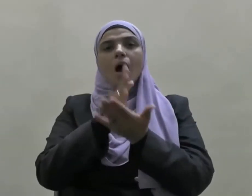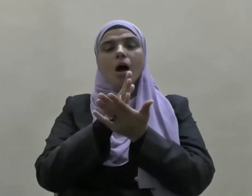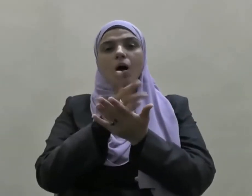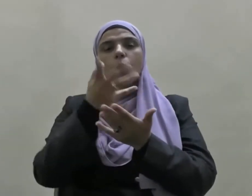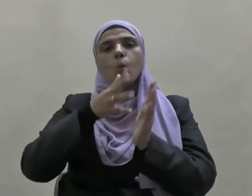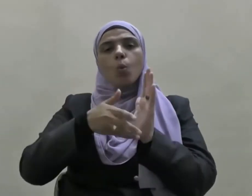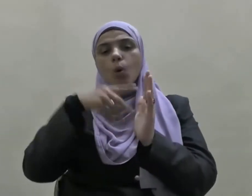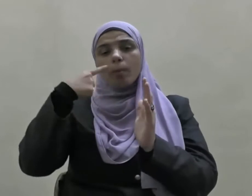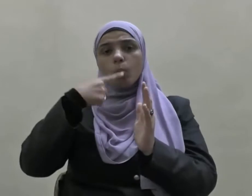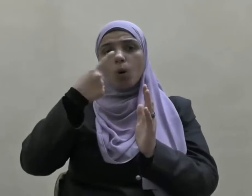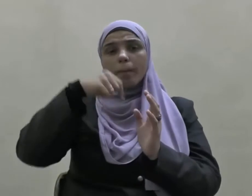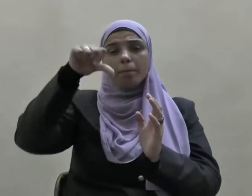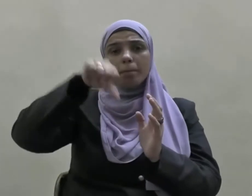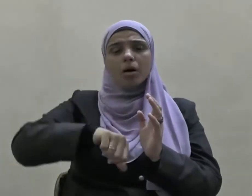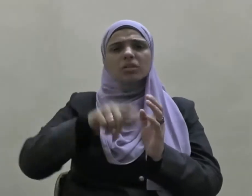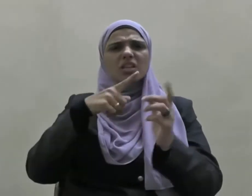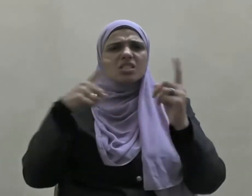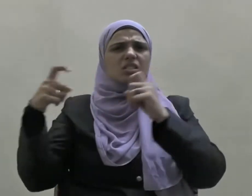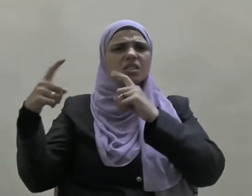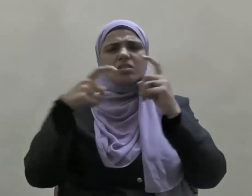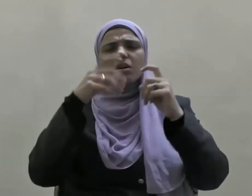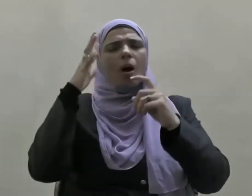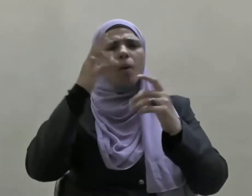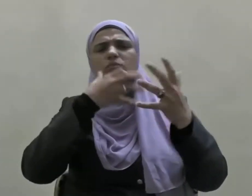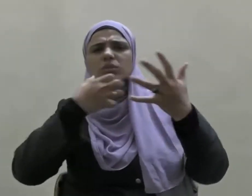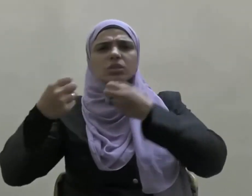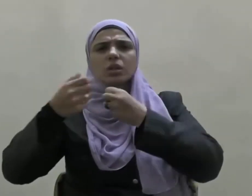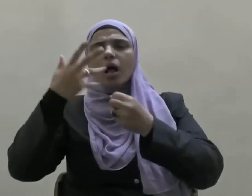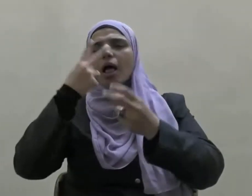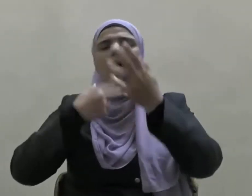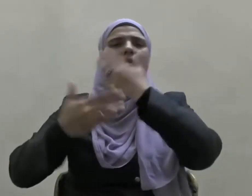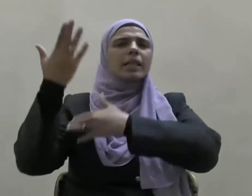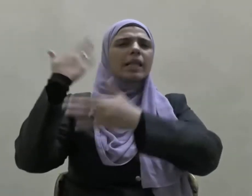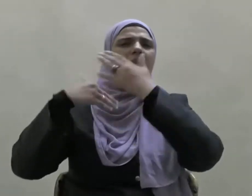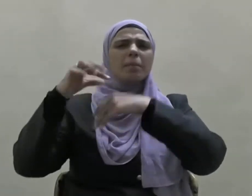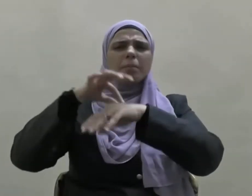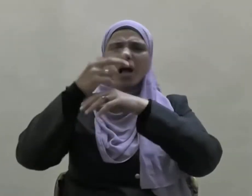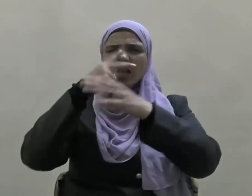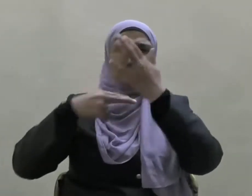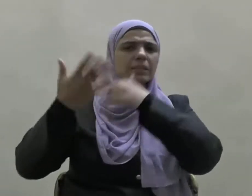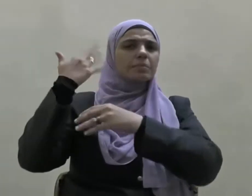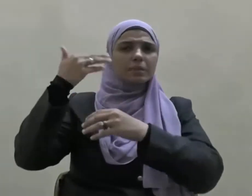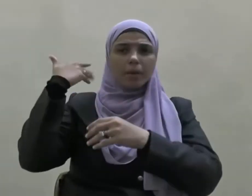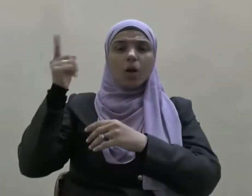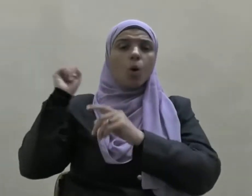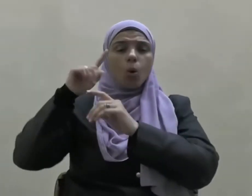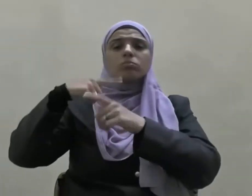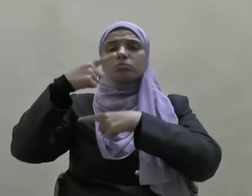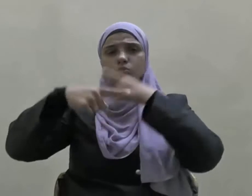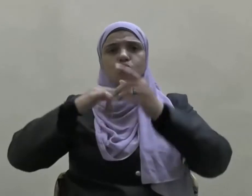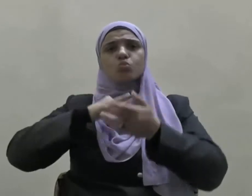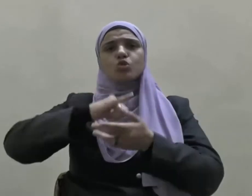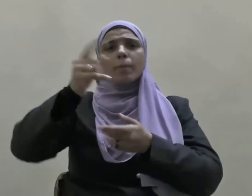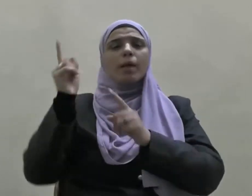والباطل صراع قديم قدم البشرية وهو مستمر